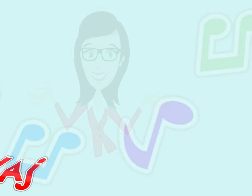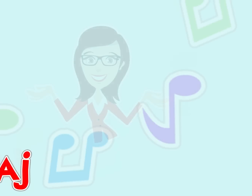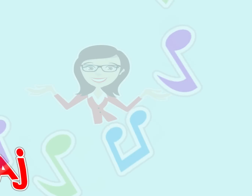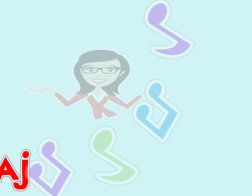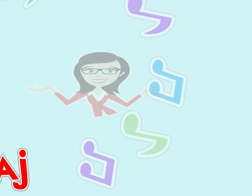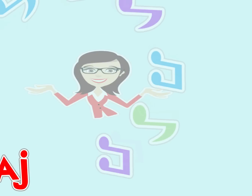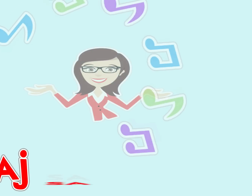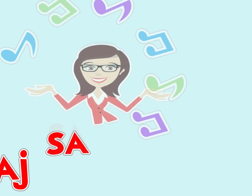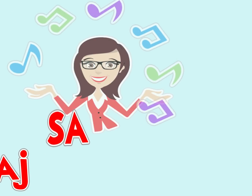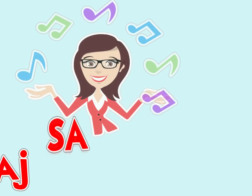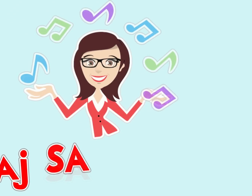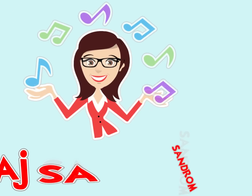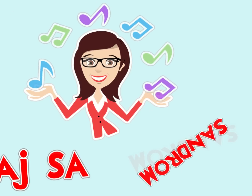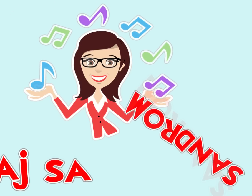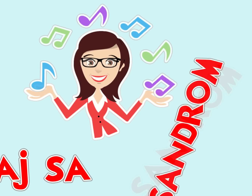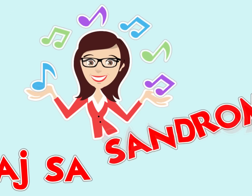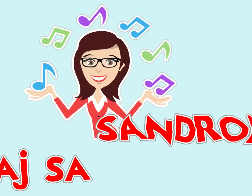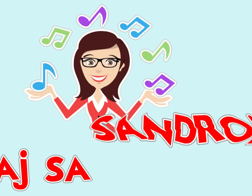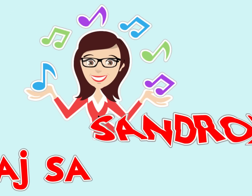Pevaj sa Sandrom